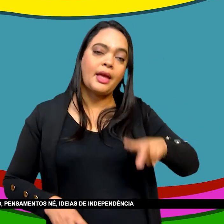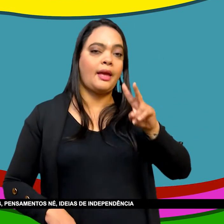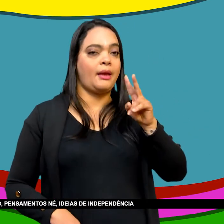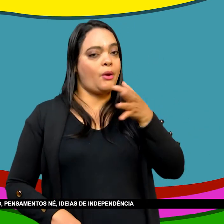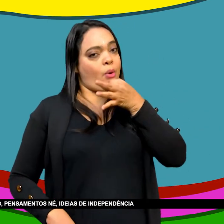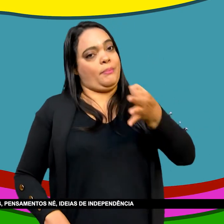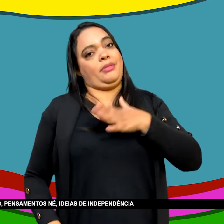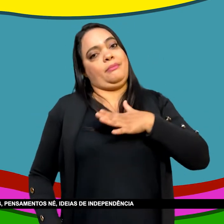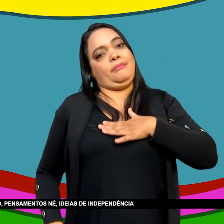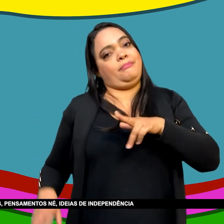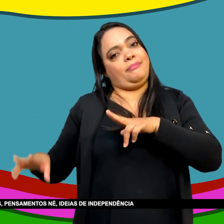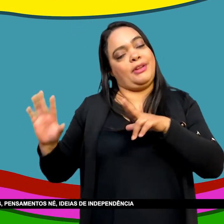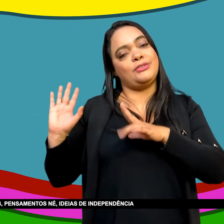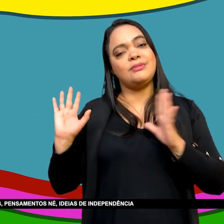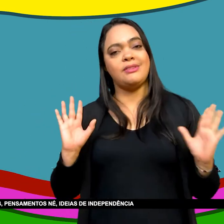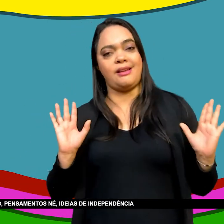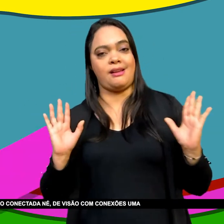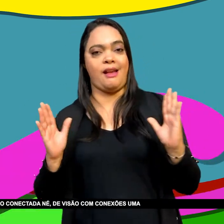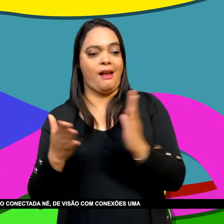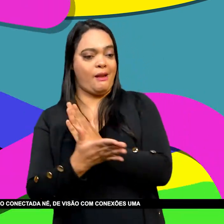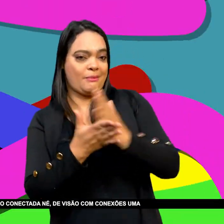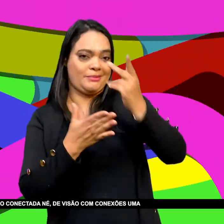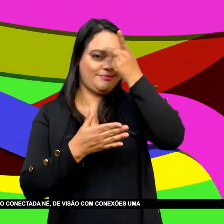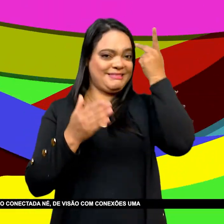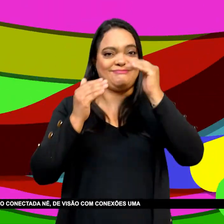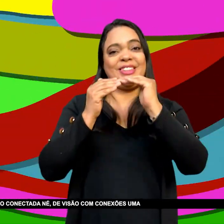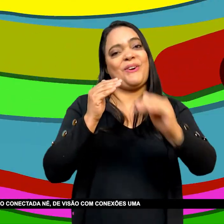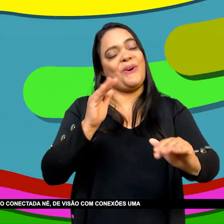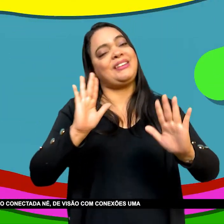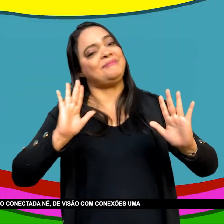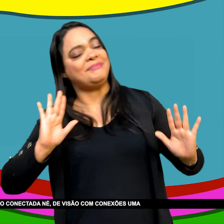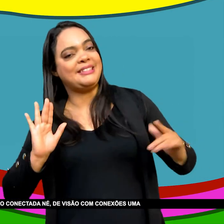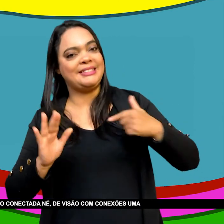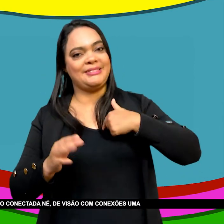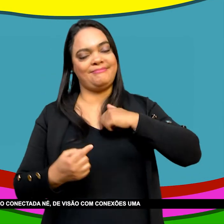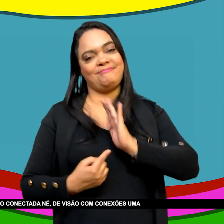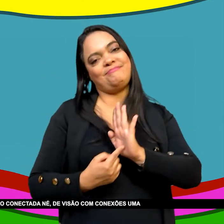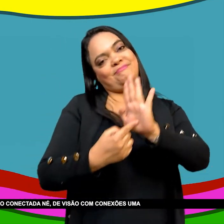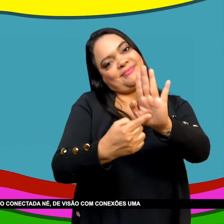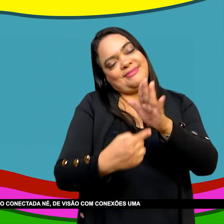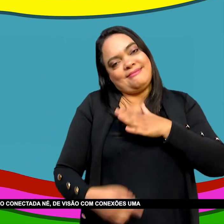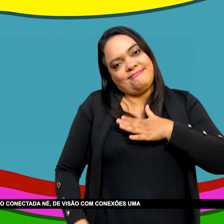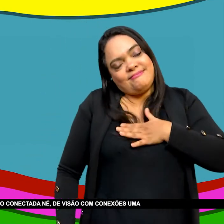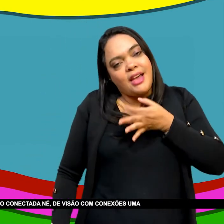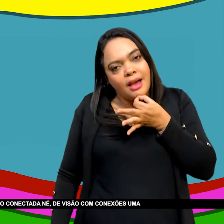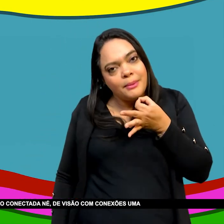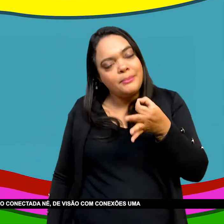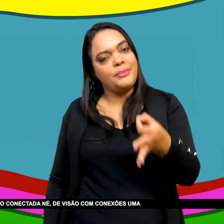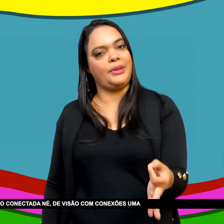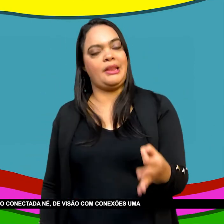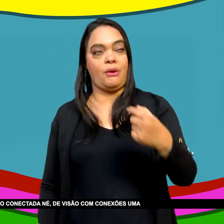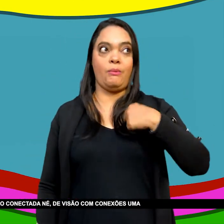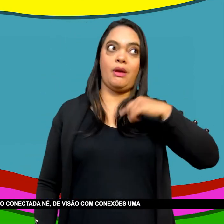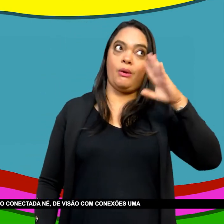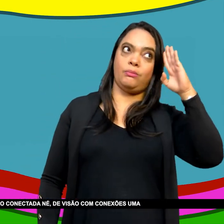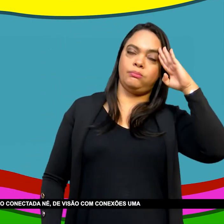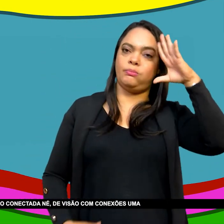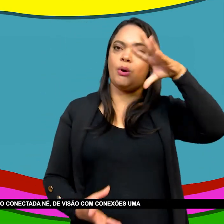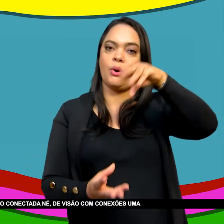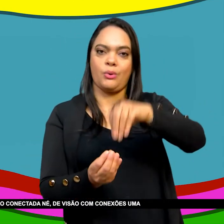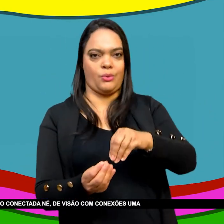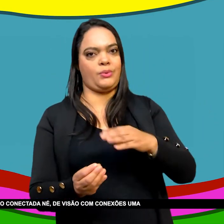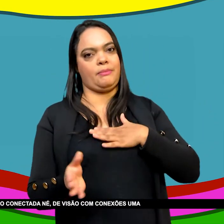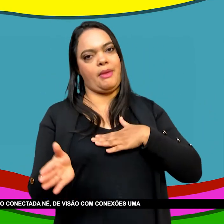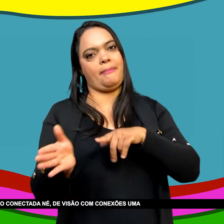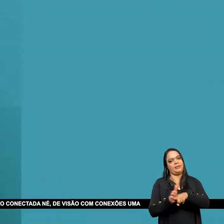Pensamentos Ideias de independência No Brasil Isso é o que a gente poderia chamar De uma visão conectada De visão